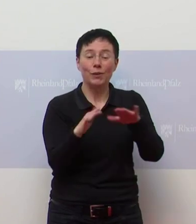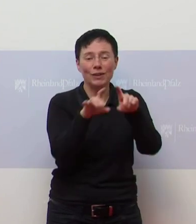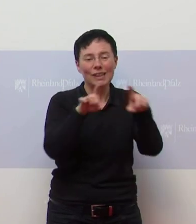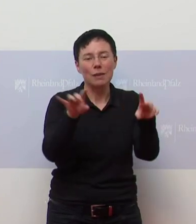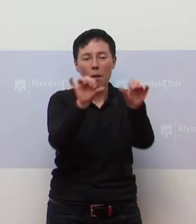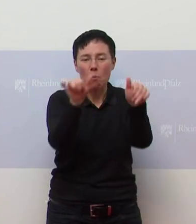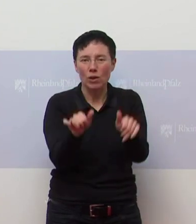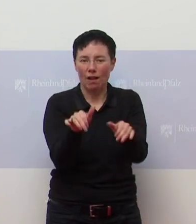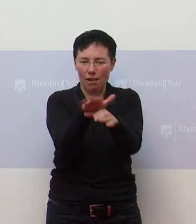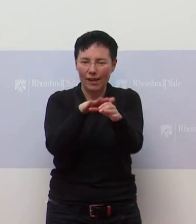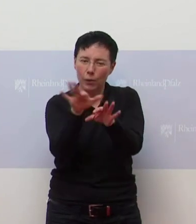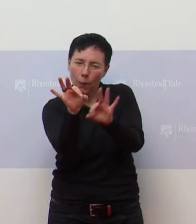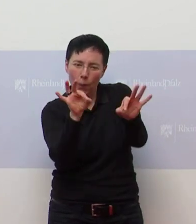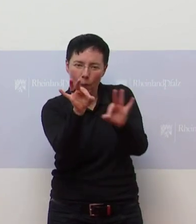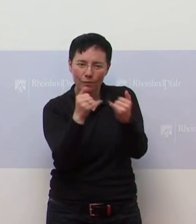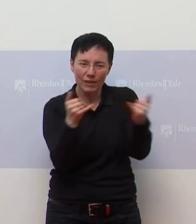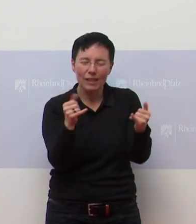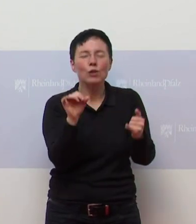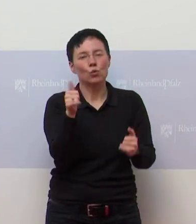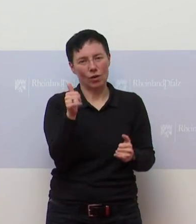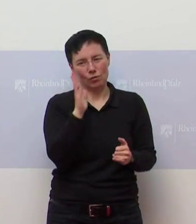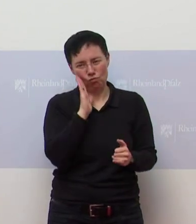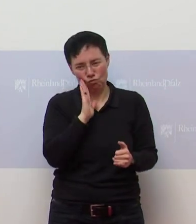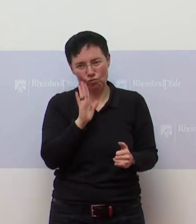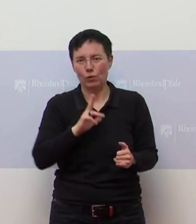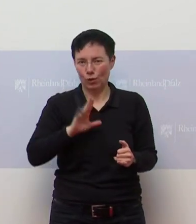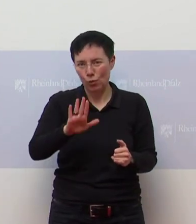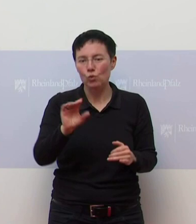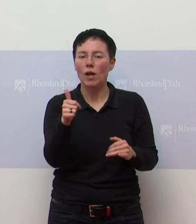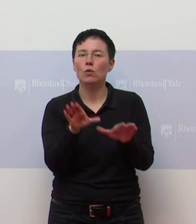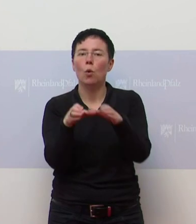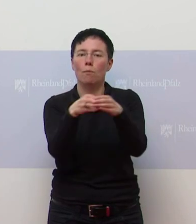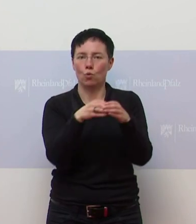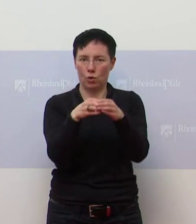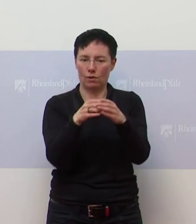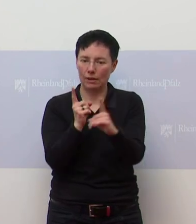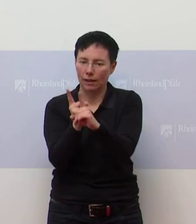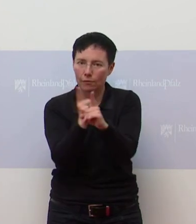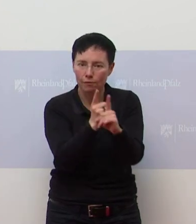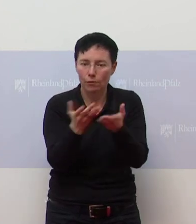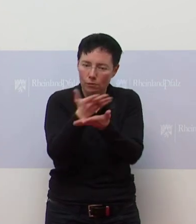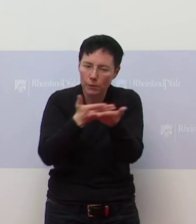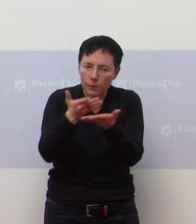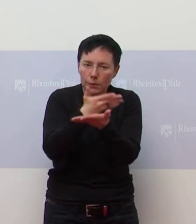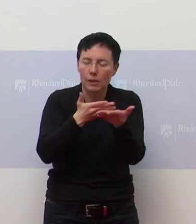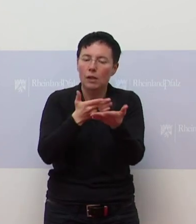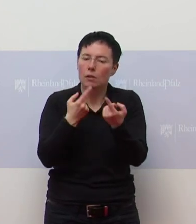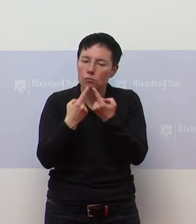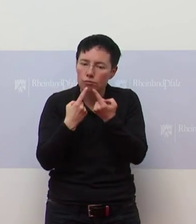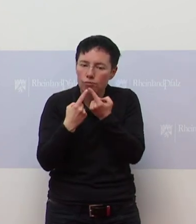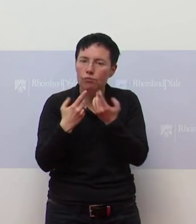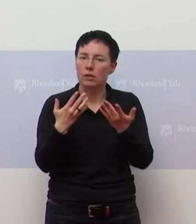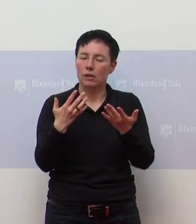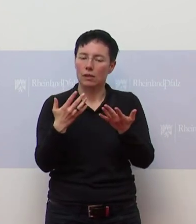Geduld bitten. Wir wollen jetzt erst mal mit den Kommunen sprechen, wie die sich das vorstellen. Es sind ja ganz viele schon auf dem Weg, sich Gedanken